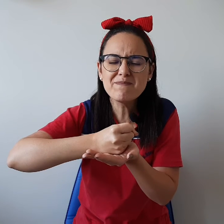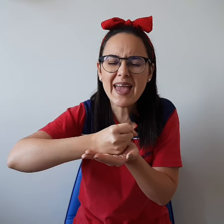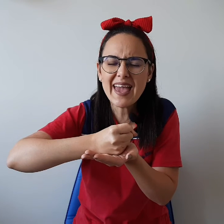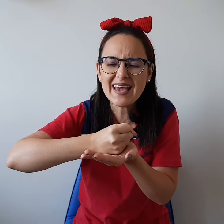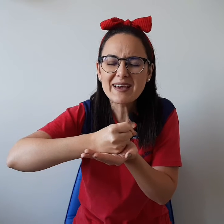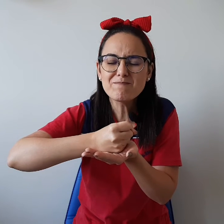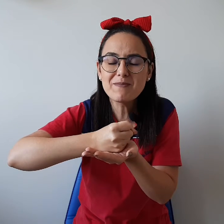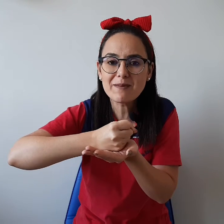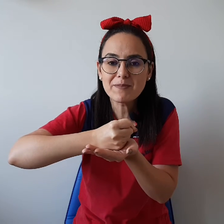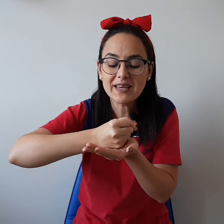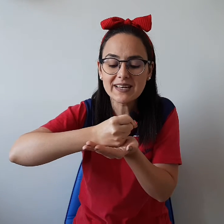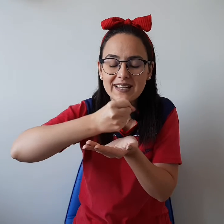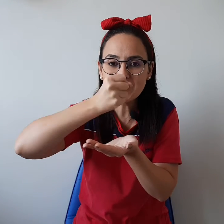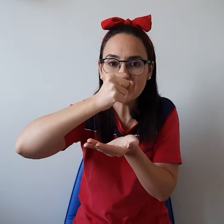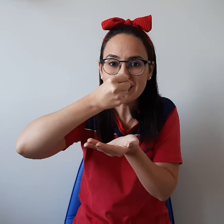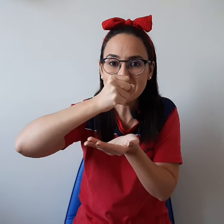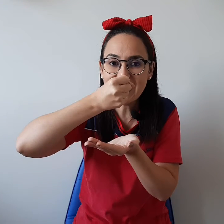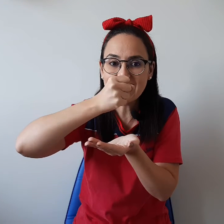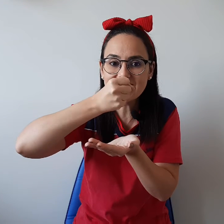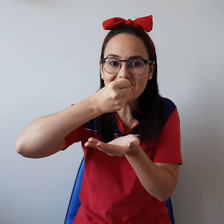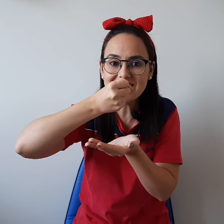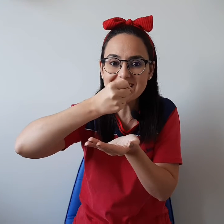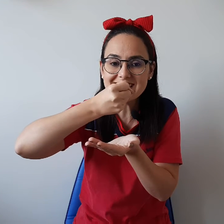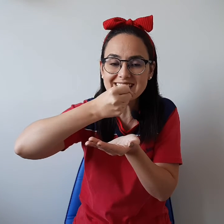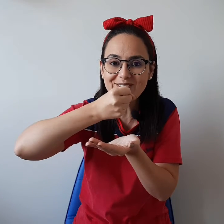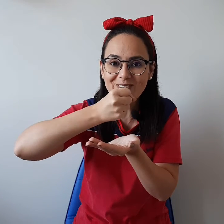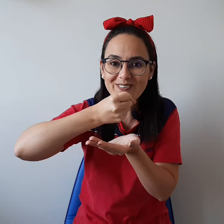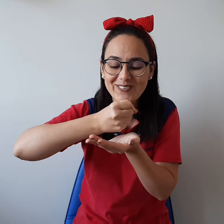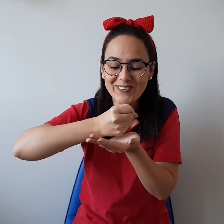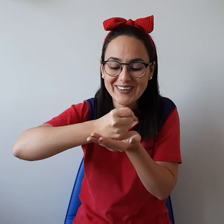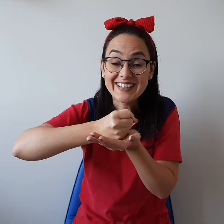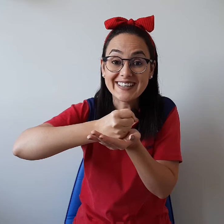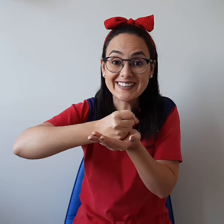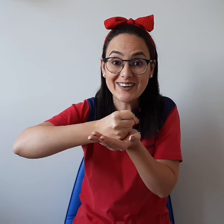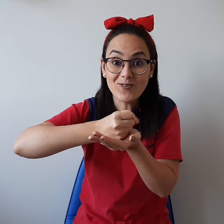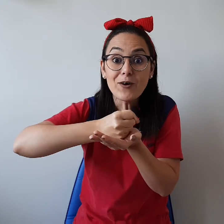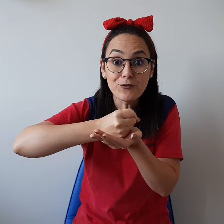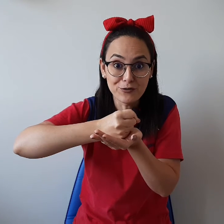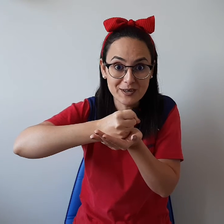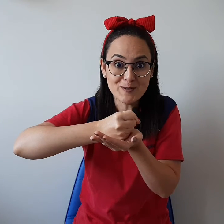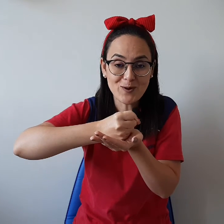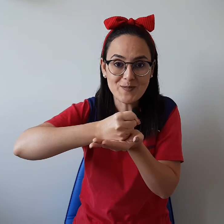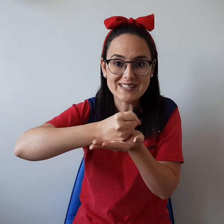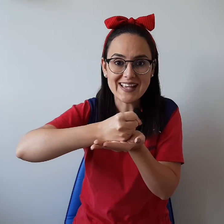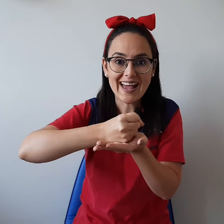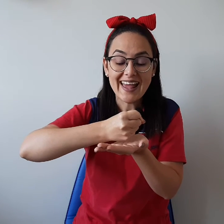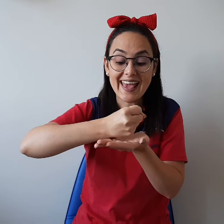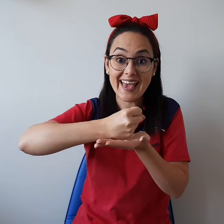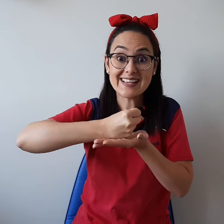bem pequenininho dentro desse ovo. Então, vamos começar. É